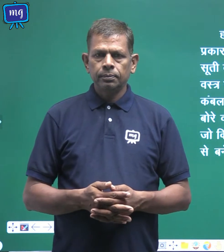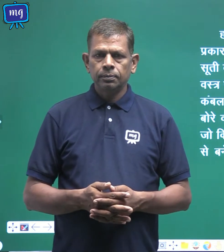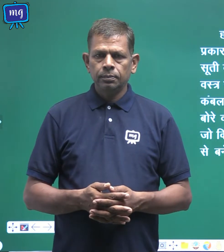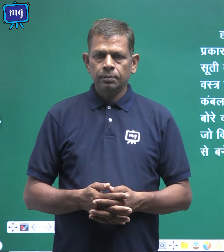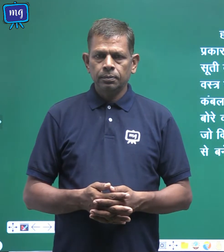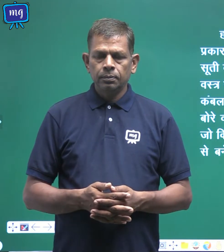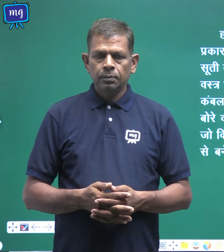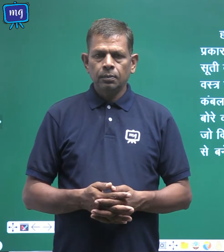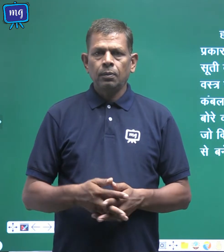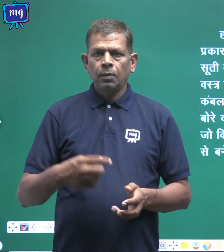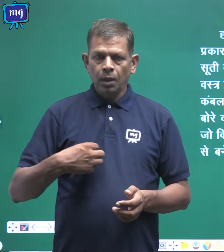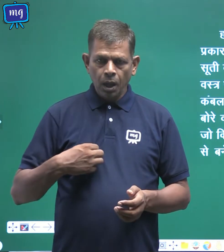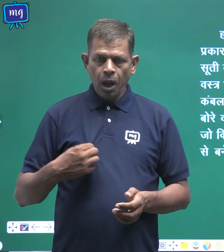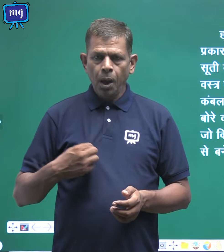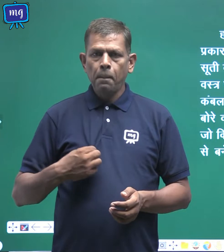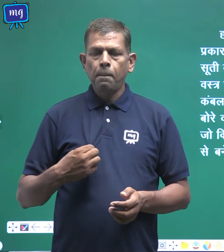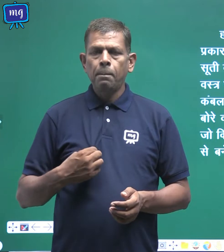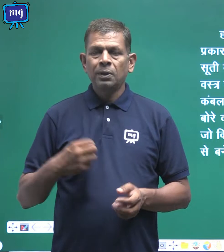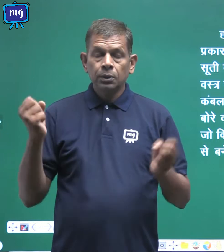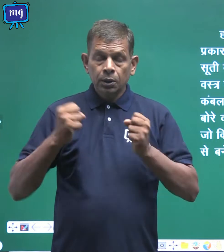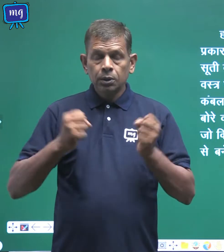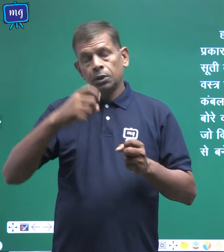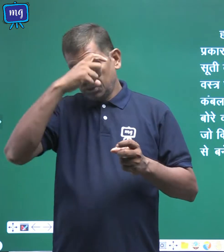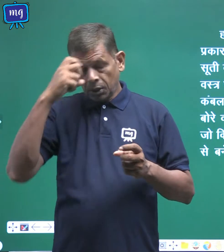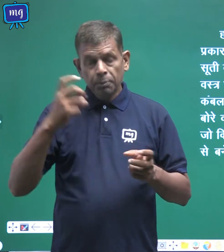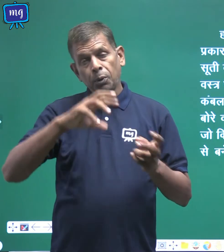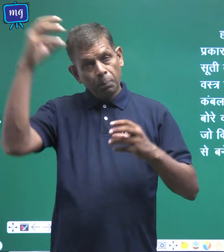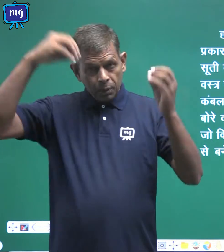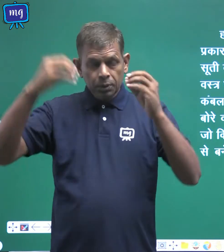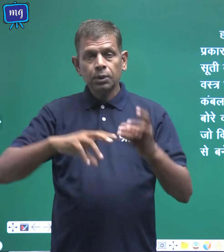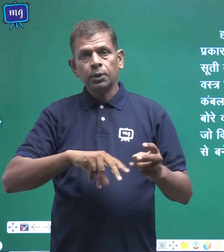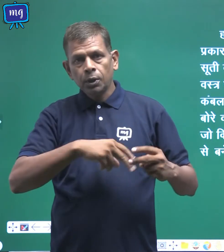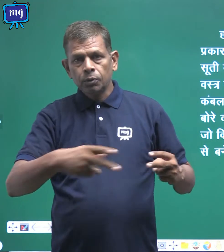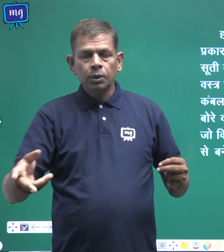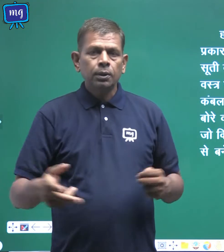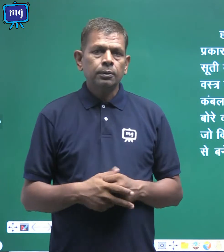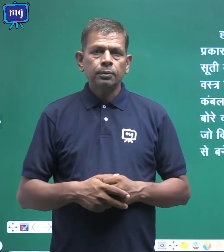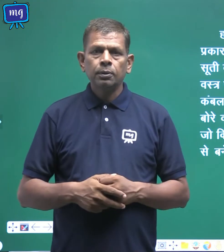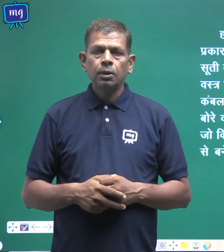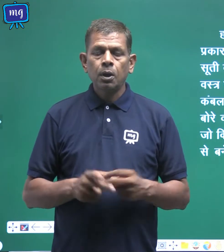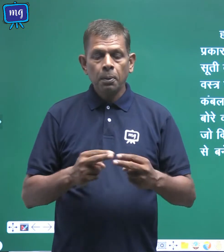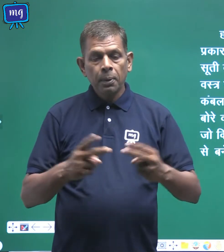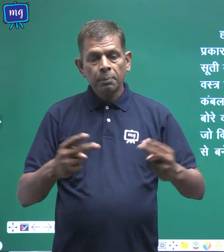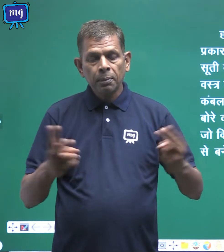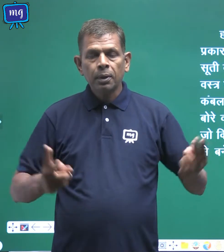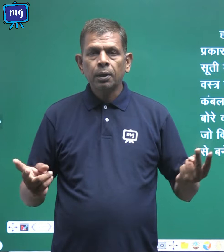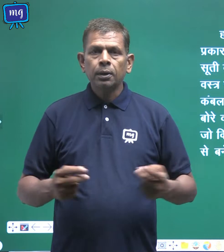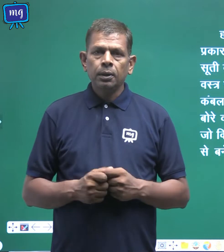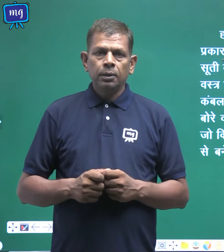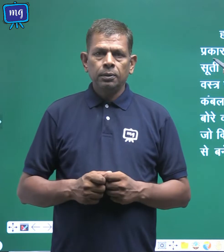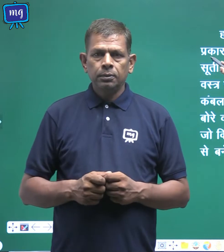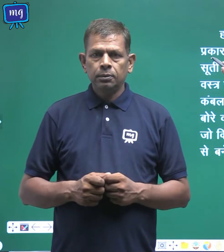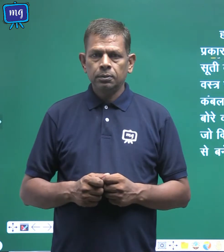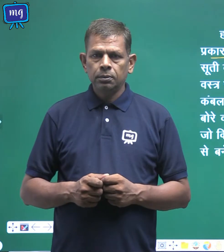हम मोसम अनुसार भिन भिन प्रकार के